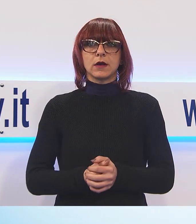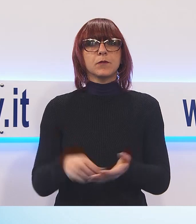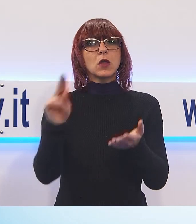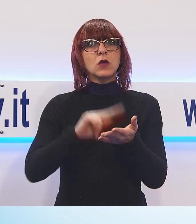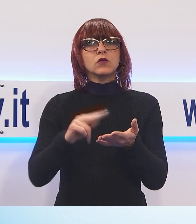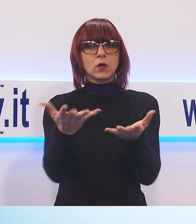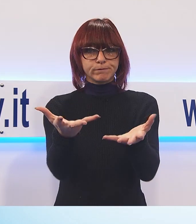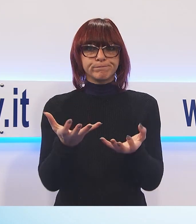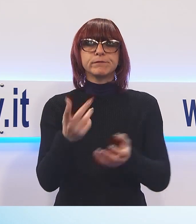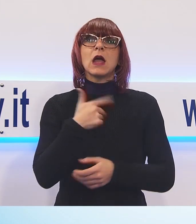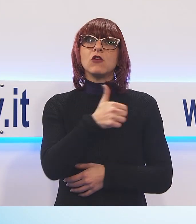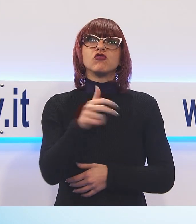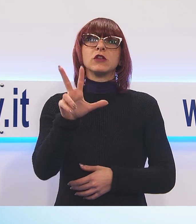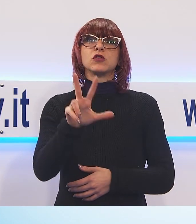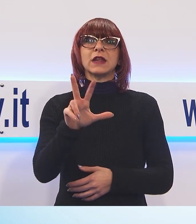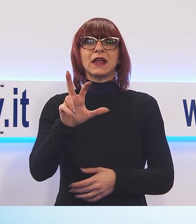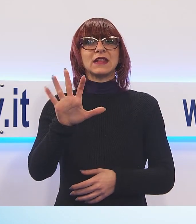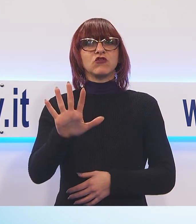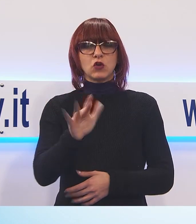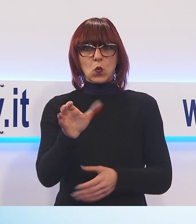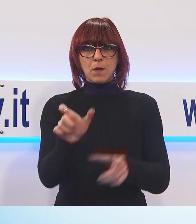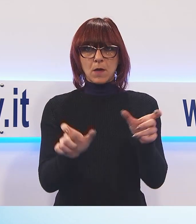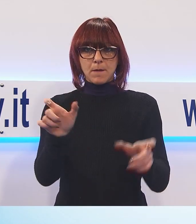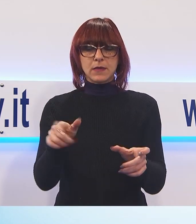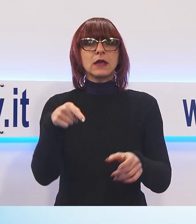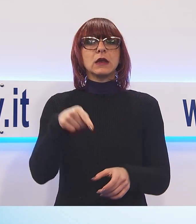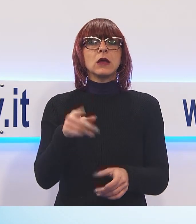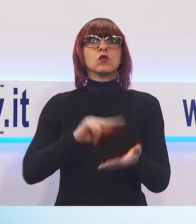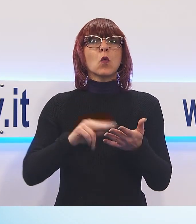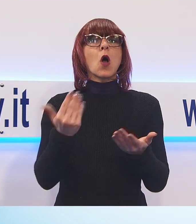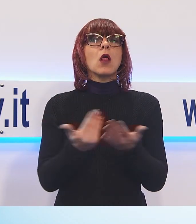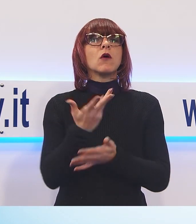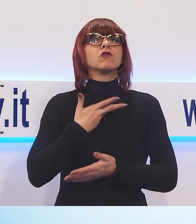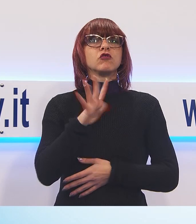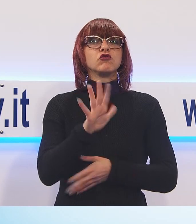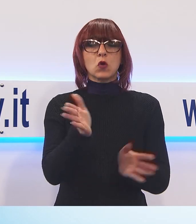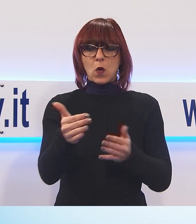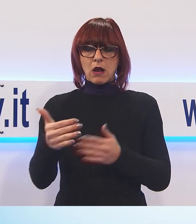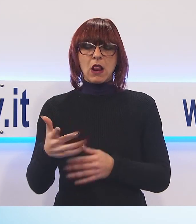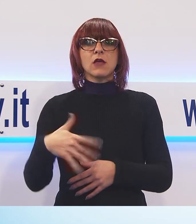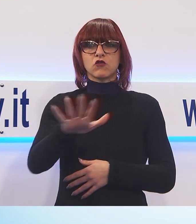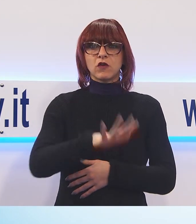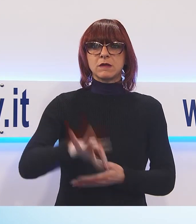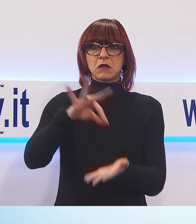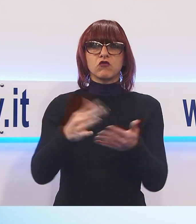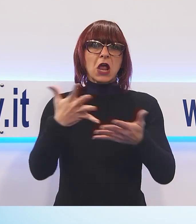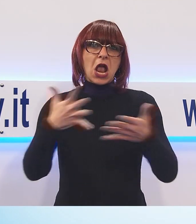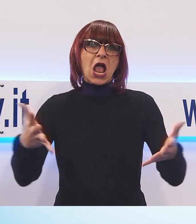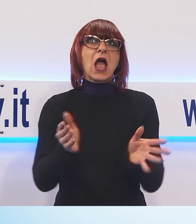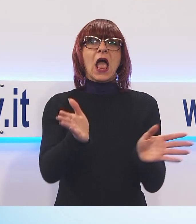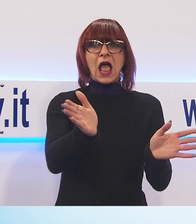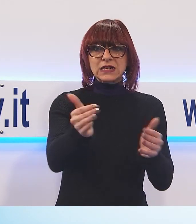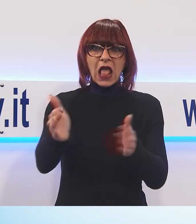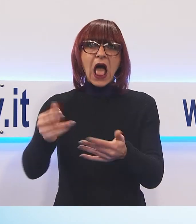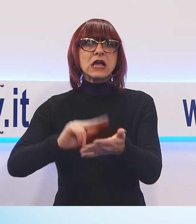135 bambini, sarà composta da 5 classi, potrà contare su un grande spazio centrale, aule e laboratorie, un patio e un